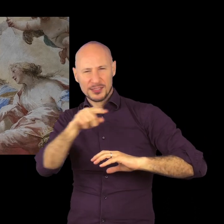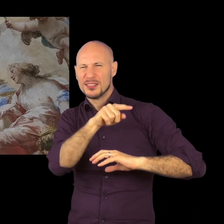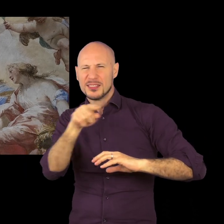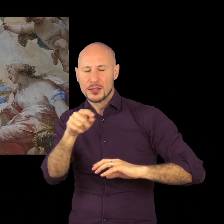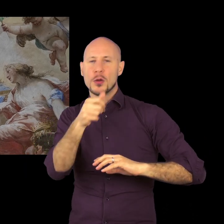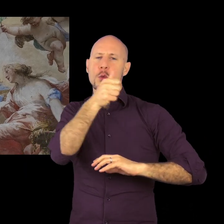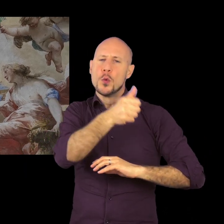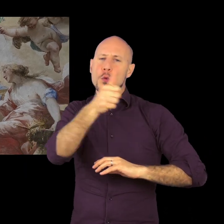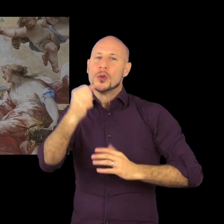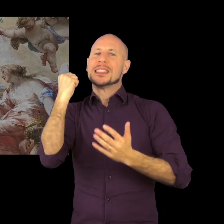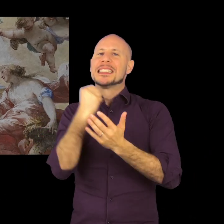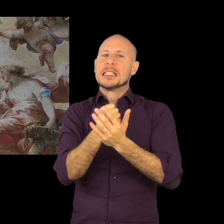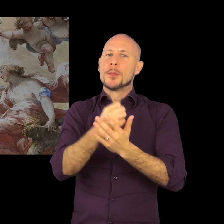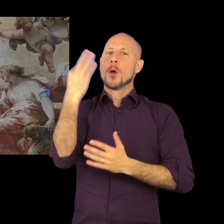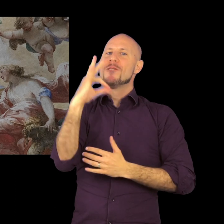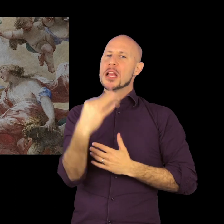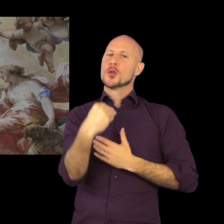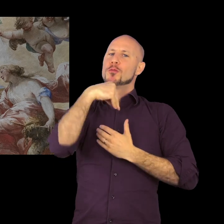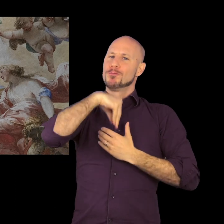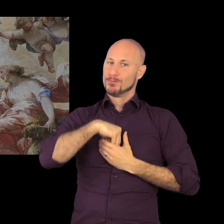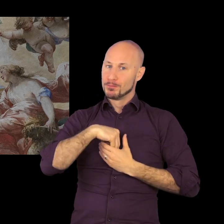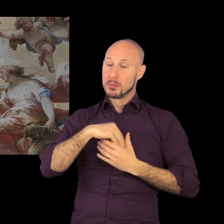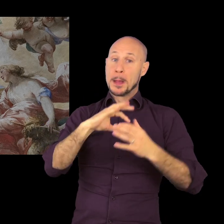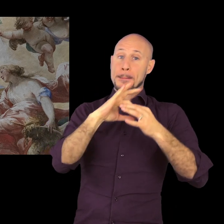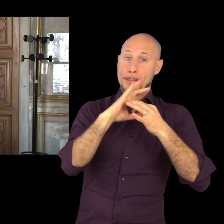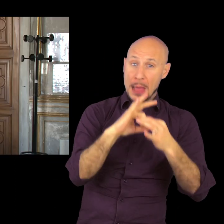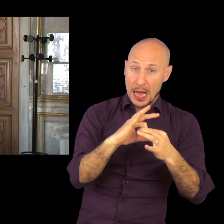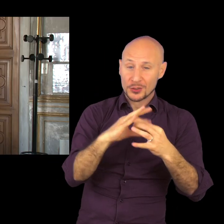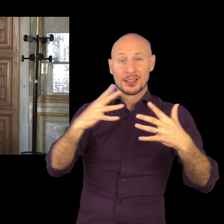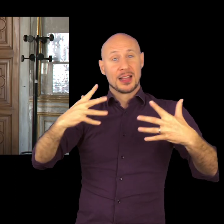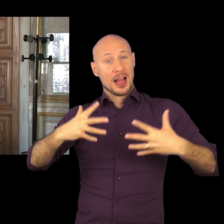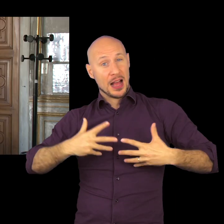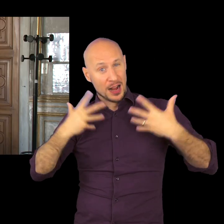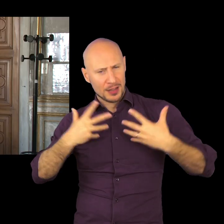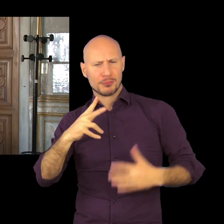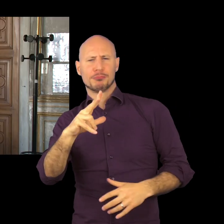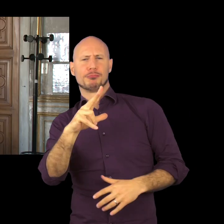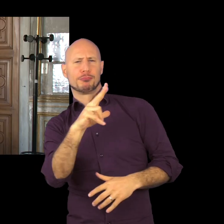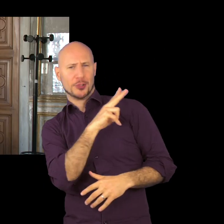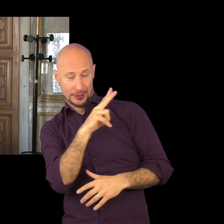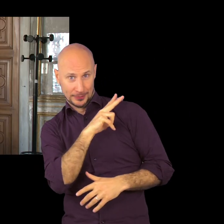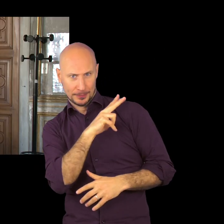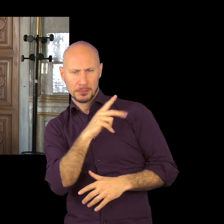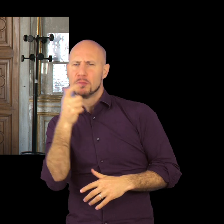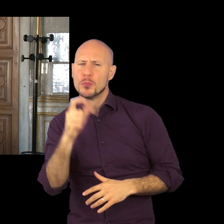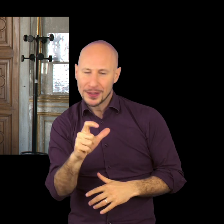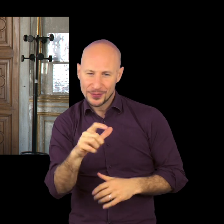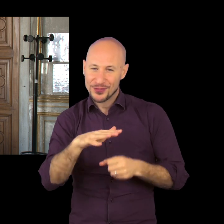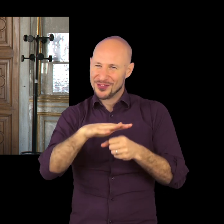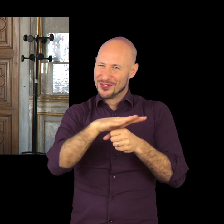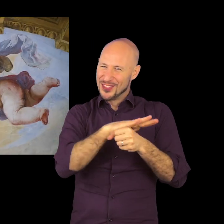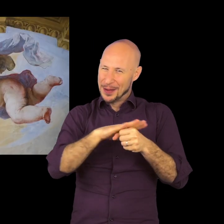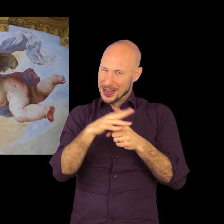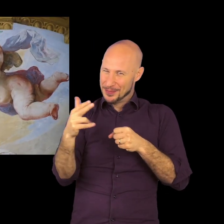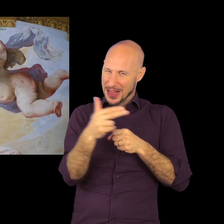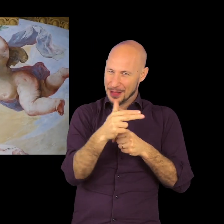l'allegrezza e l'abbondanza. Queste tre virtù sostanzialmente dovevano essere le virtù che andavano a connotare proprio l'operato della famiglia